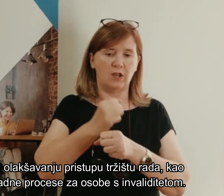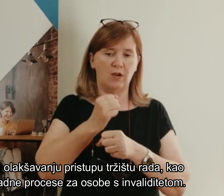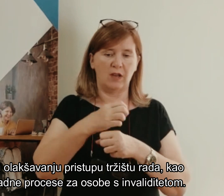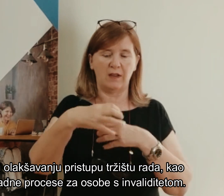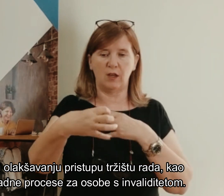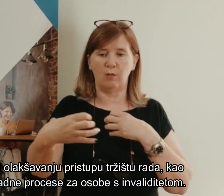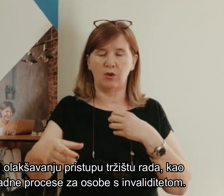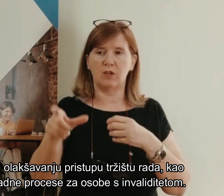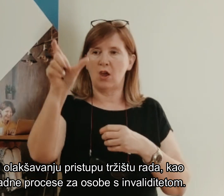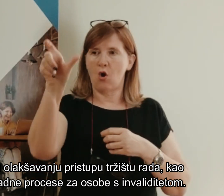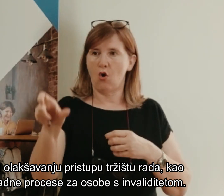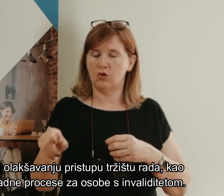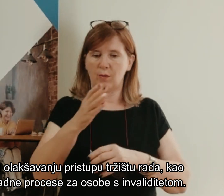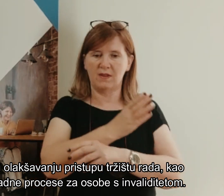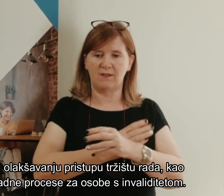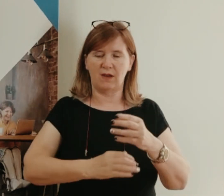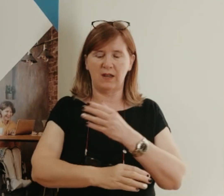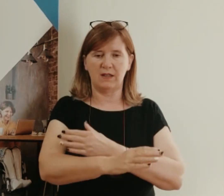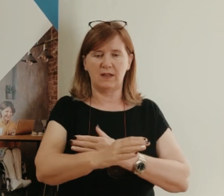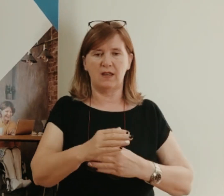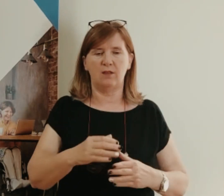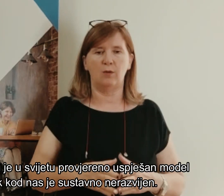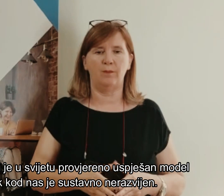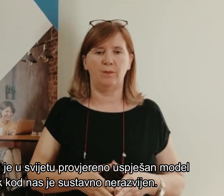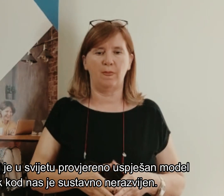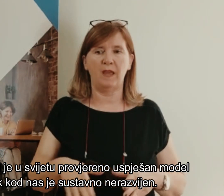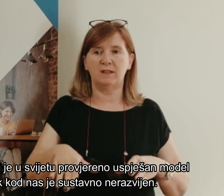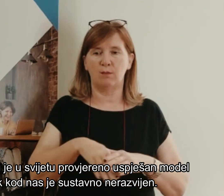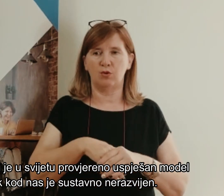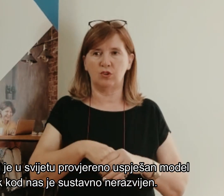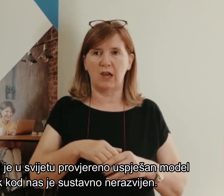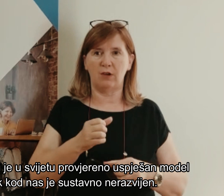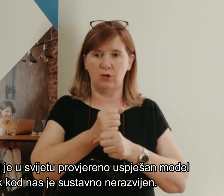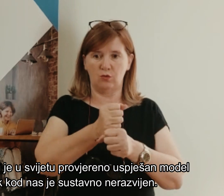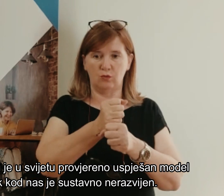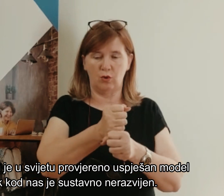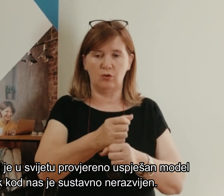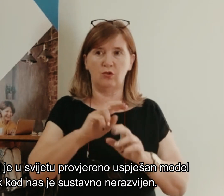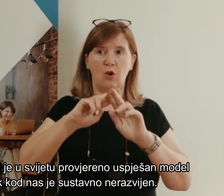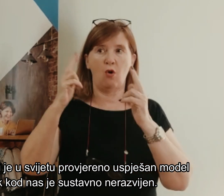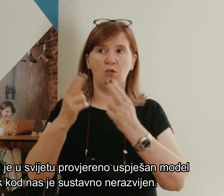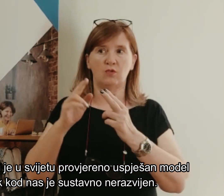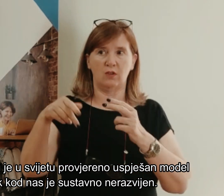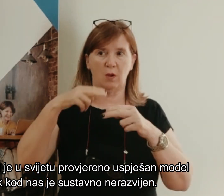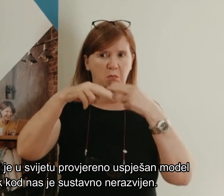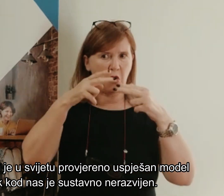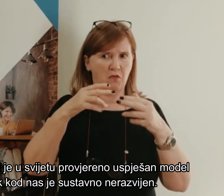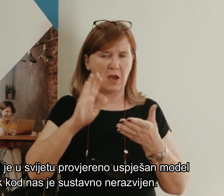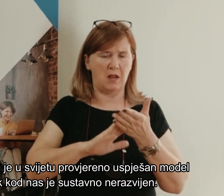za osobe s invaliditetom. Zapošljavanje uz podršku je u svijetu provjereno uspješan model radne inkluzije,